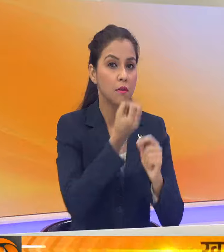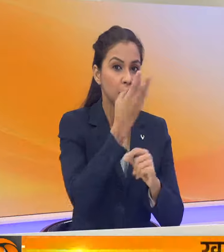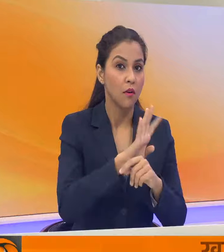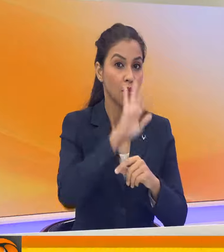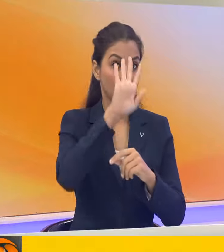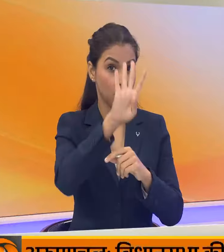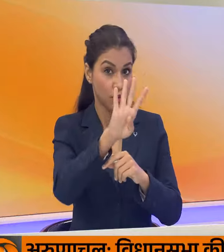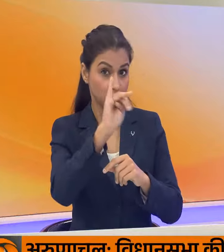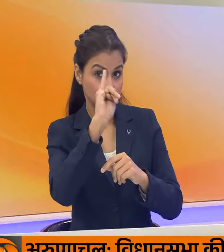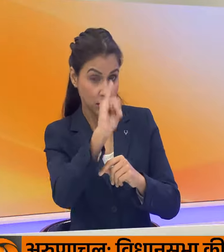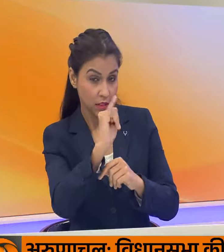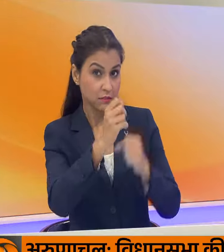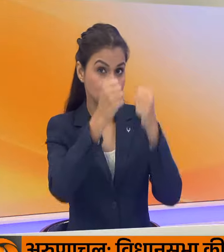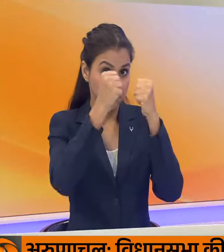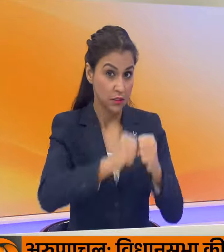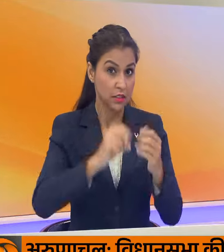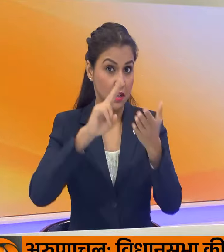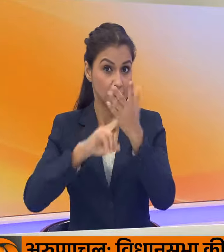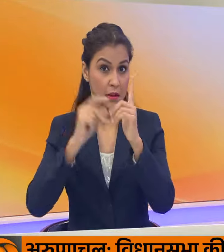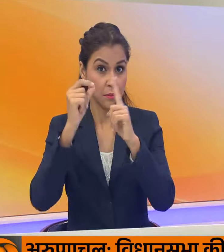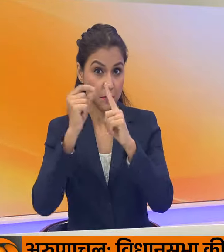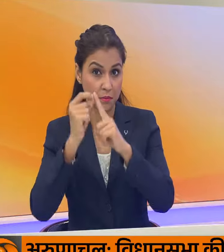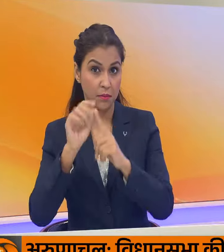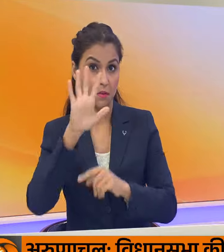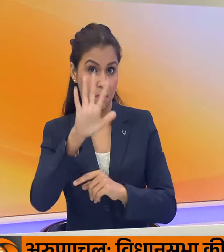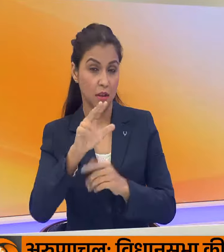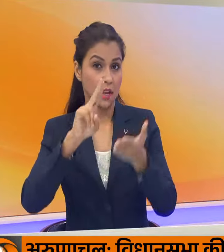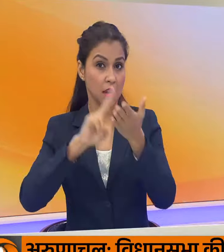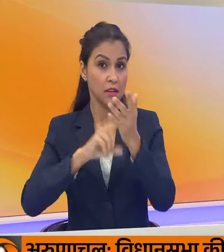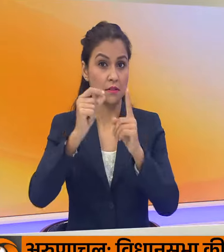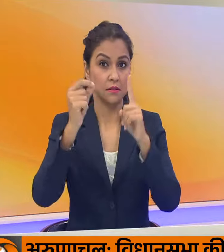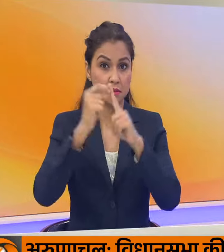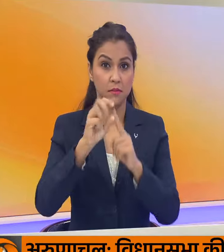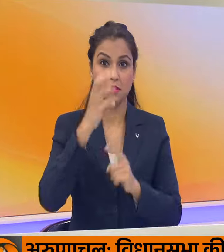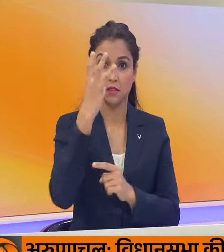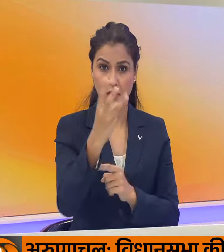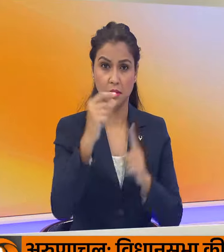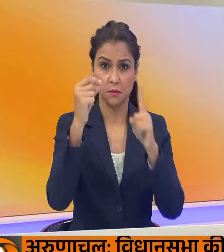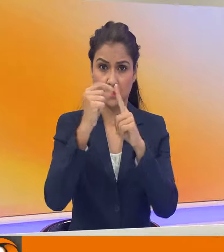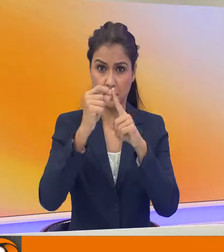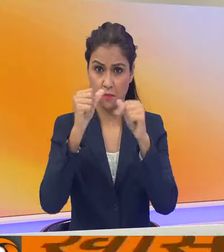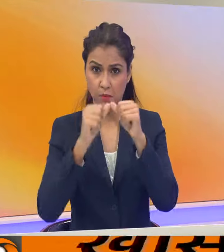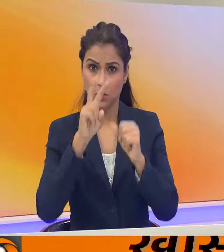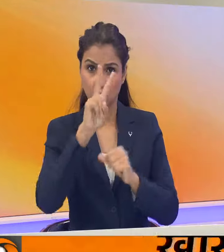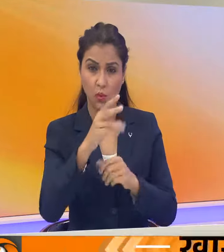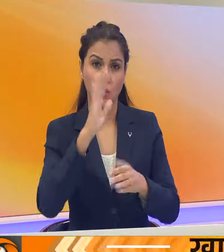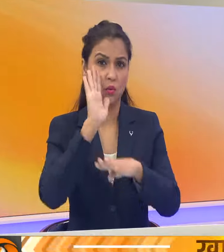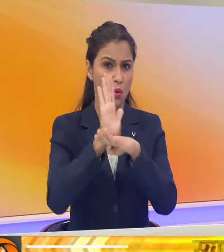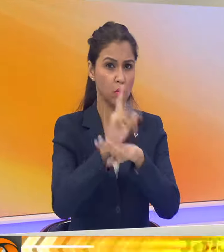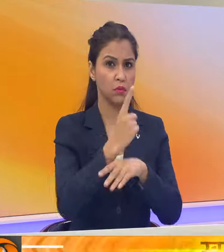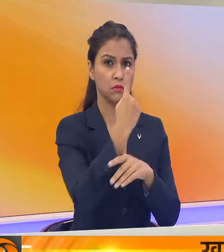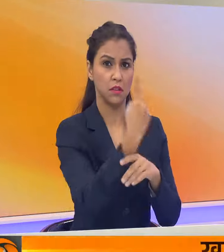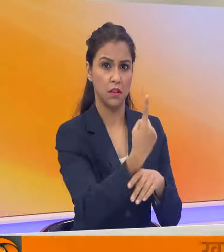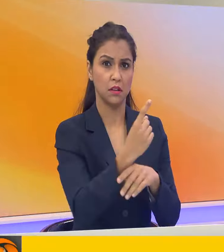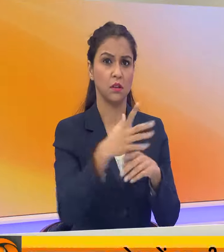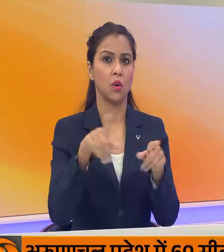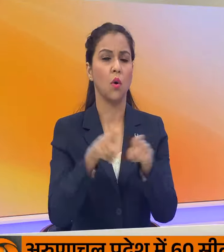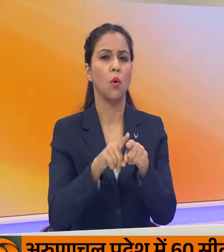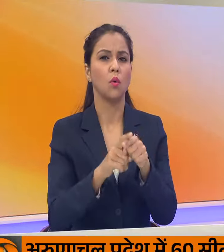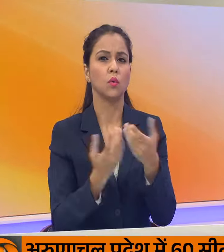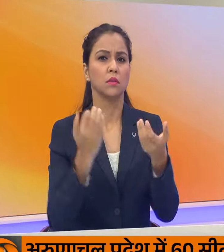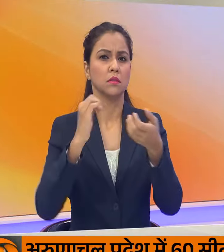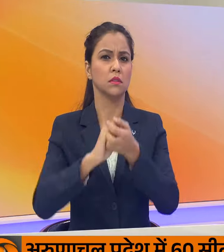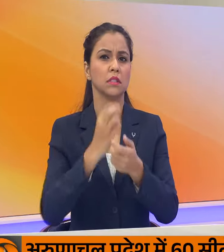सीटों पर NPP पाँच, NCP तीन, PPA दो, कॉंग्रेस एक और निर्दलिय तीन